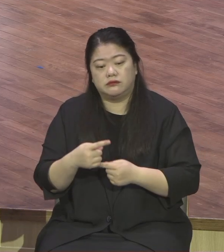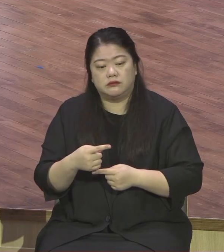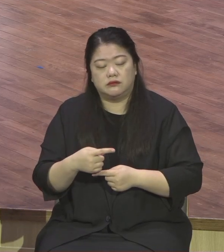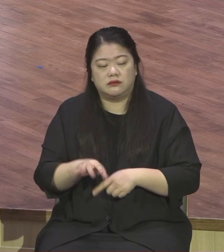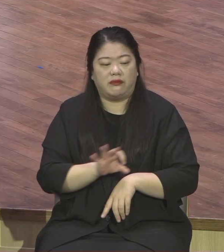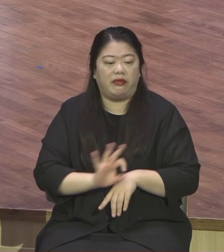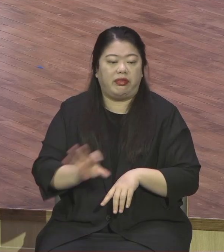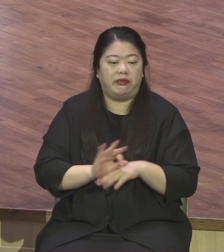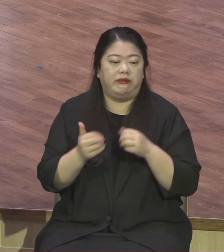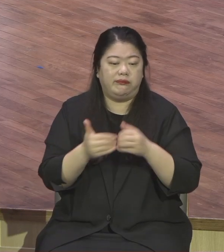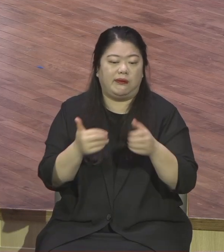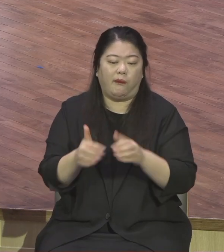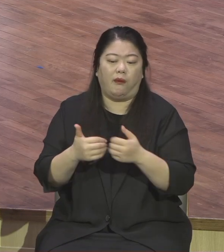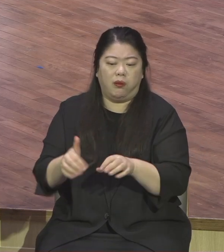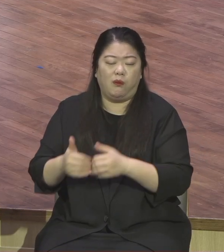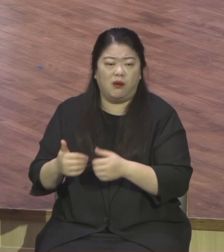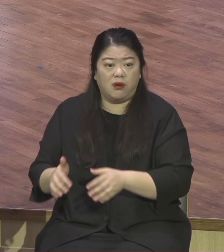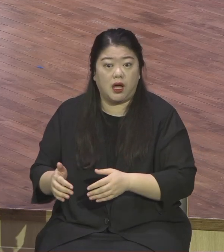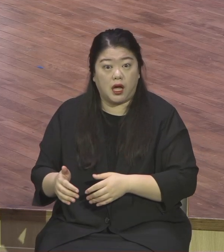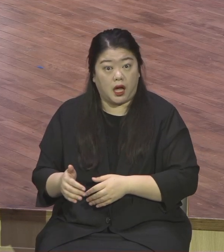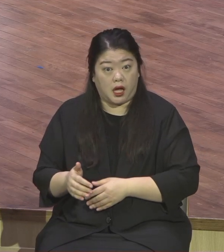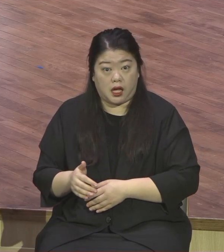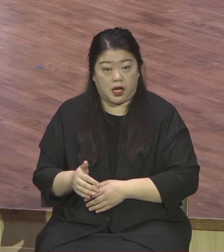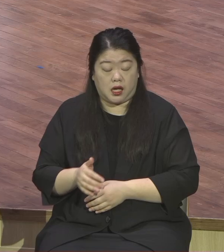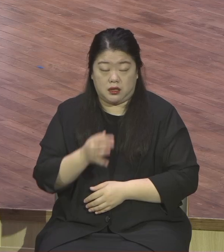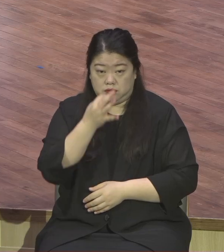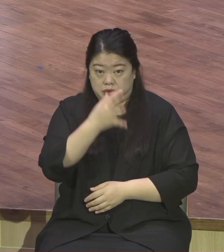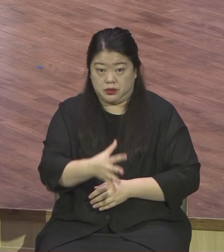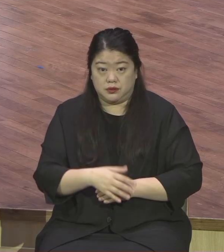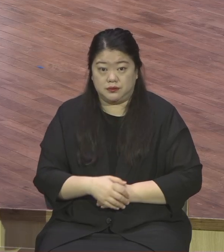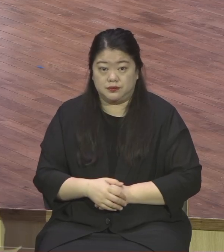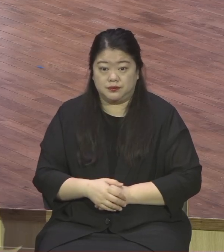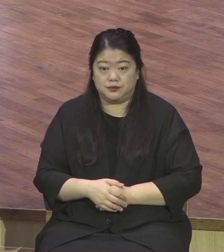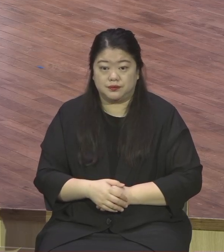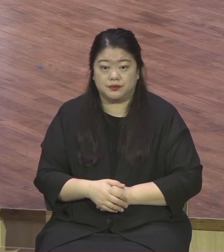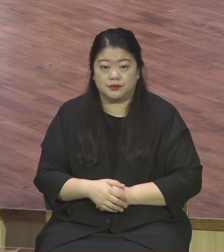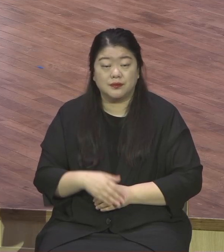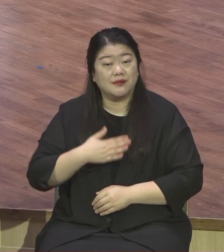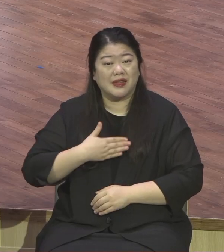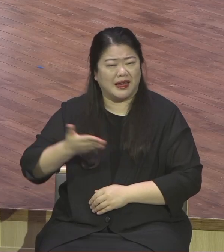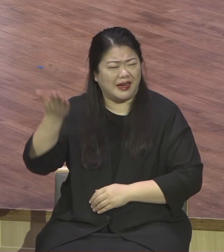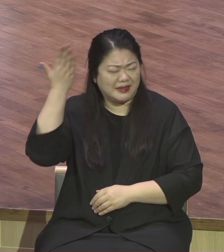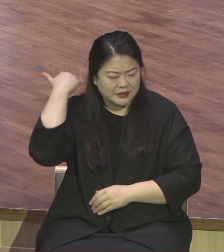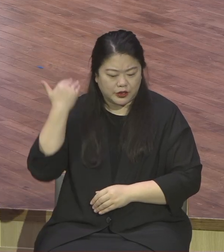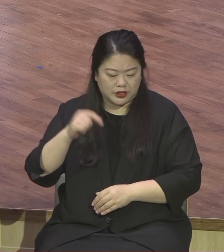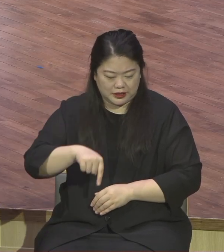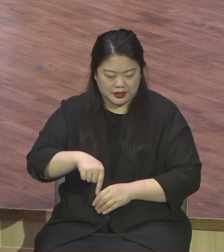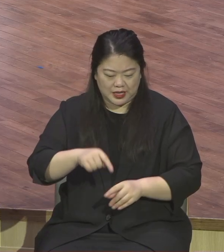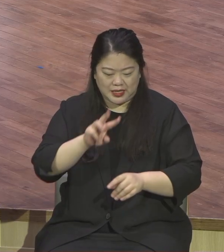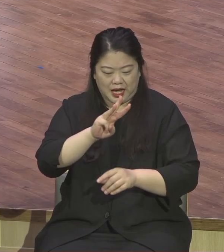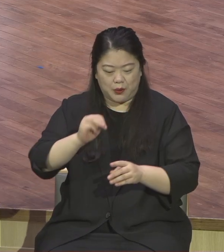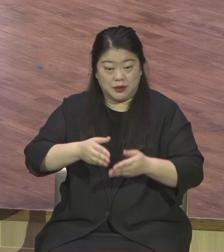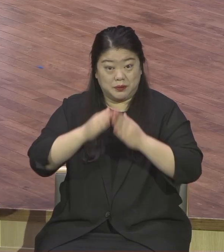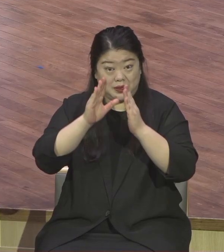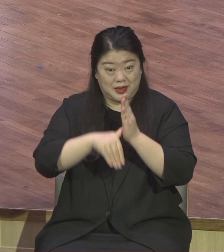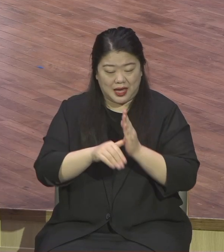저는 전도사로 개척을 하면서 이야 정말로 이 갈라디아 2장